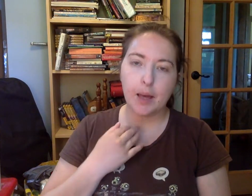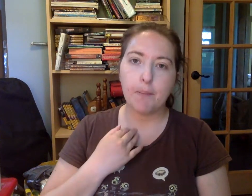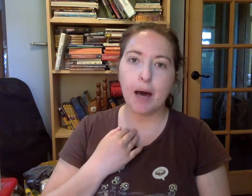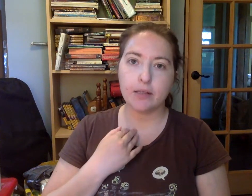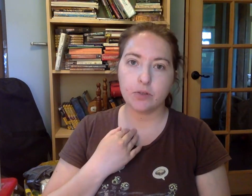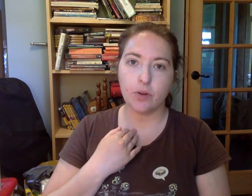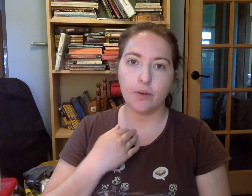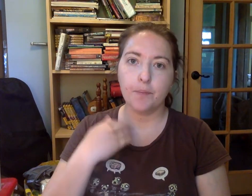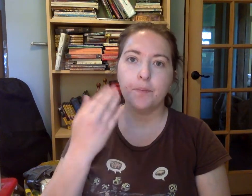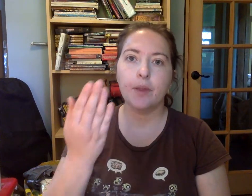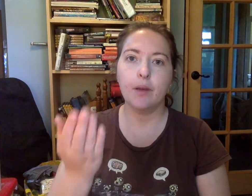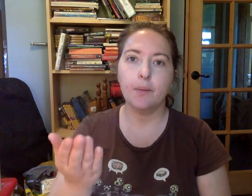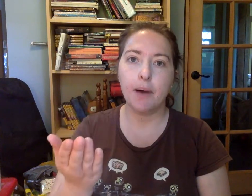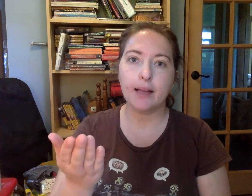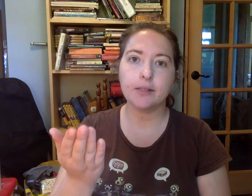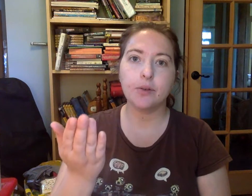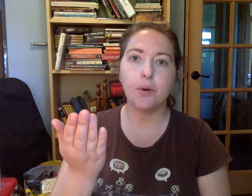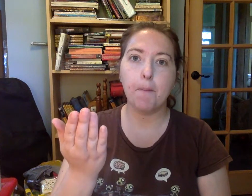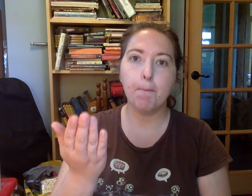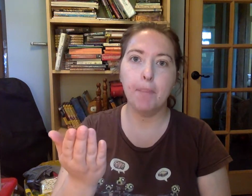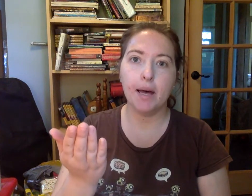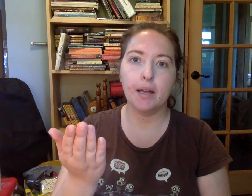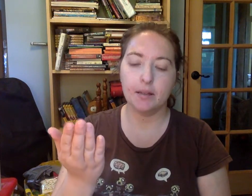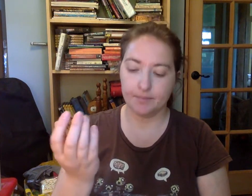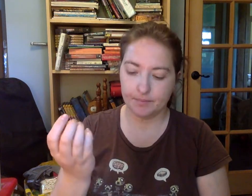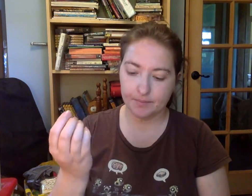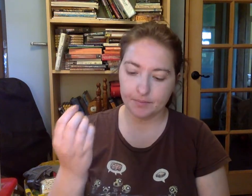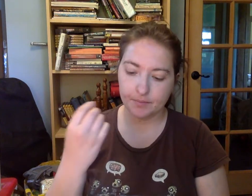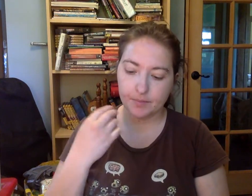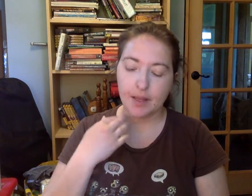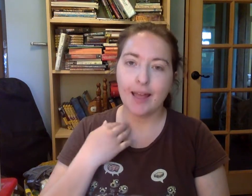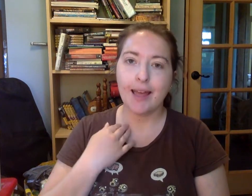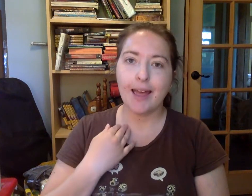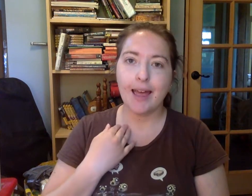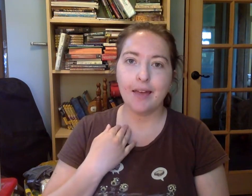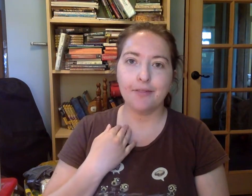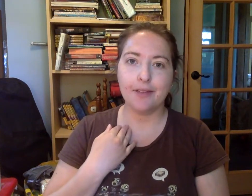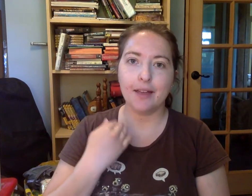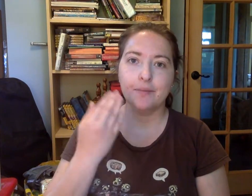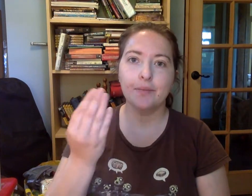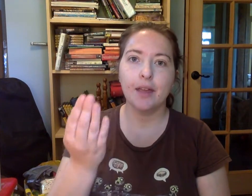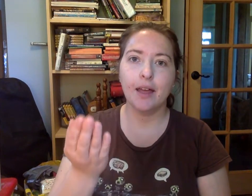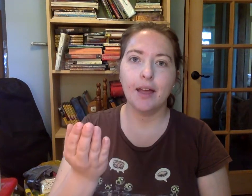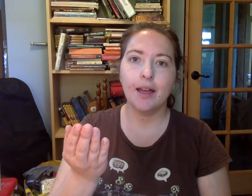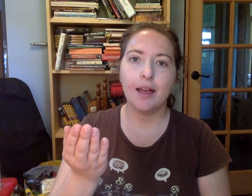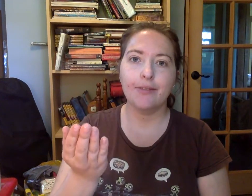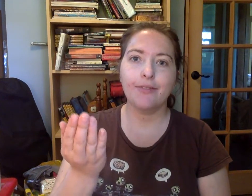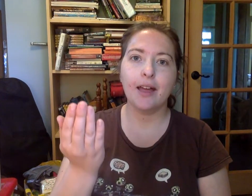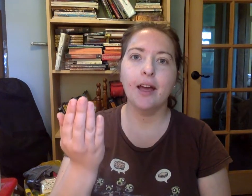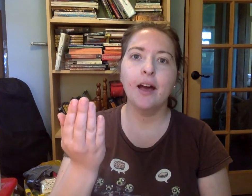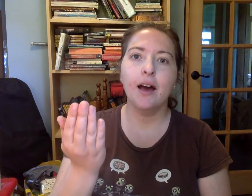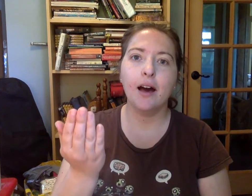Paso. Paso, b. Jefe. Jefe, j.